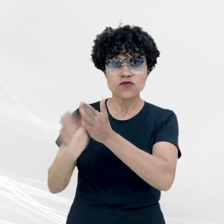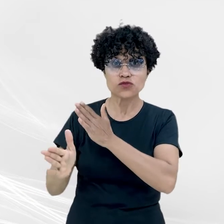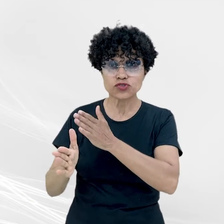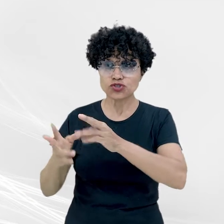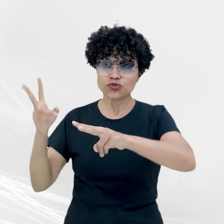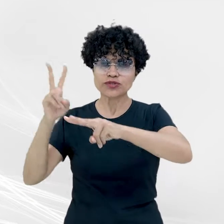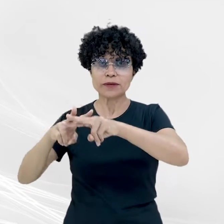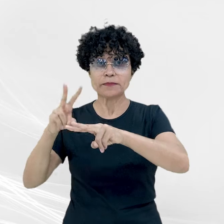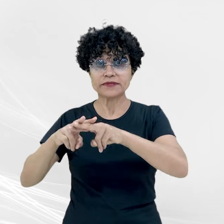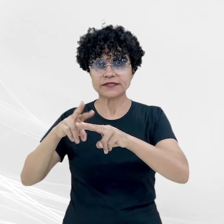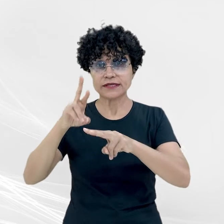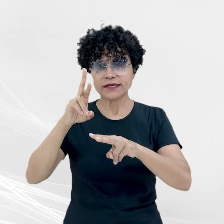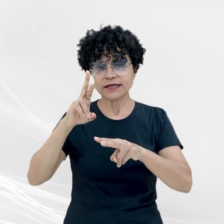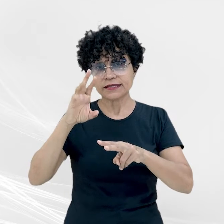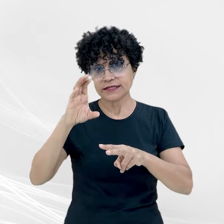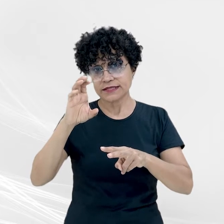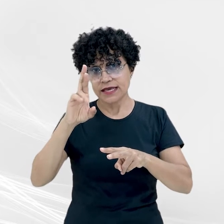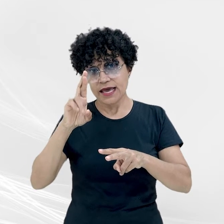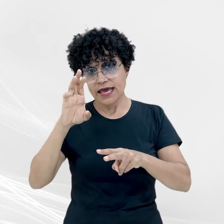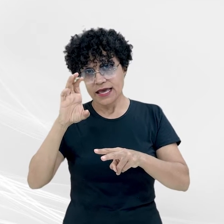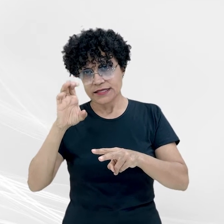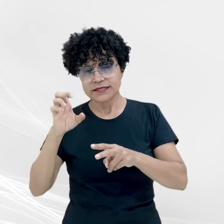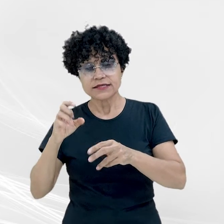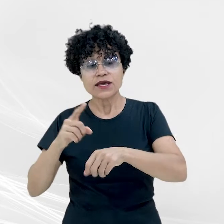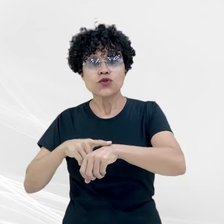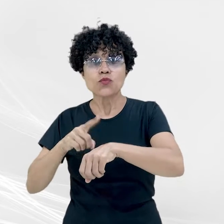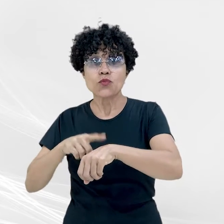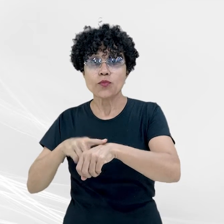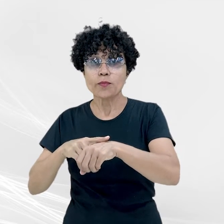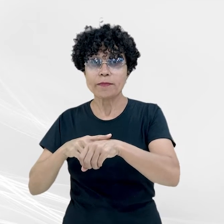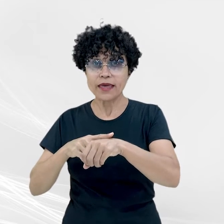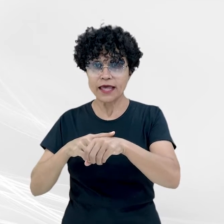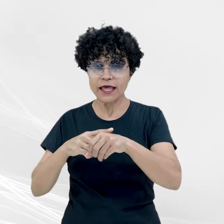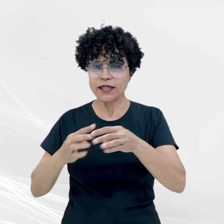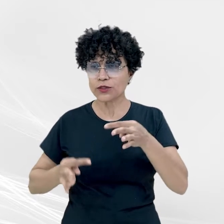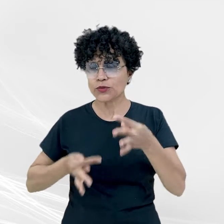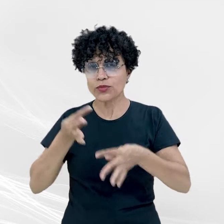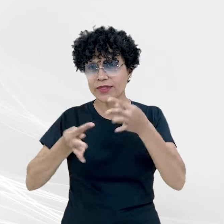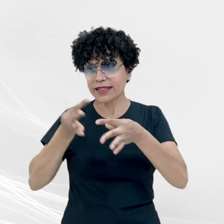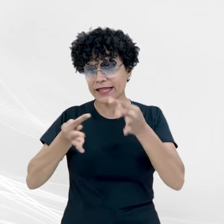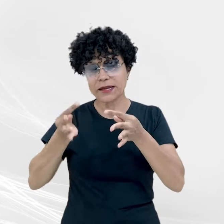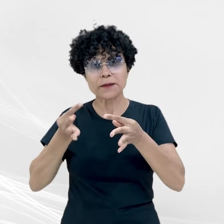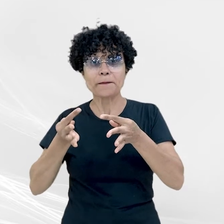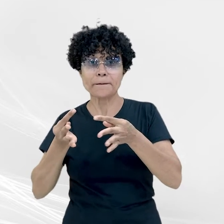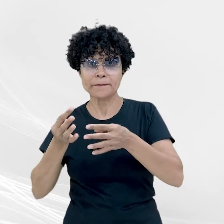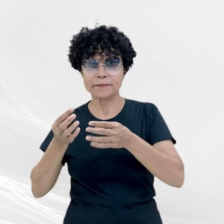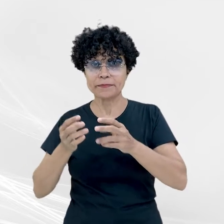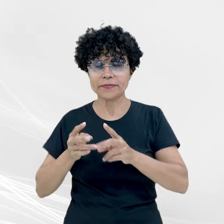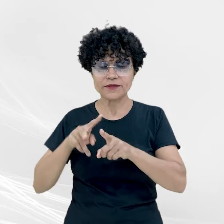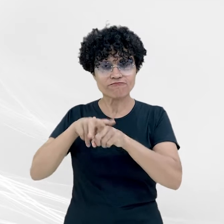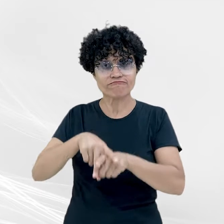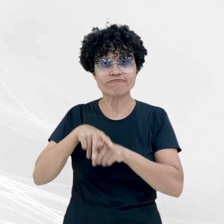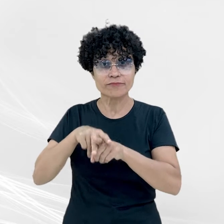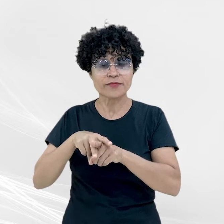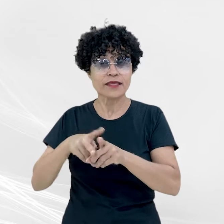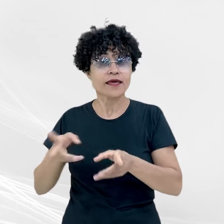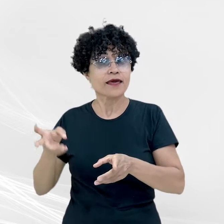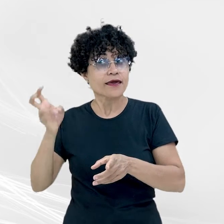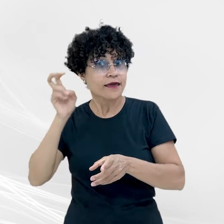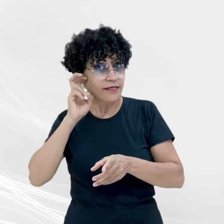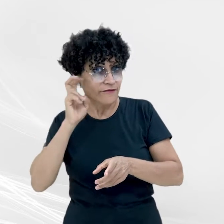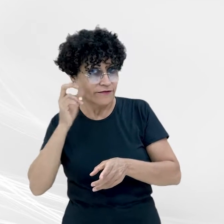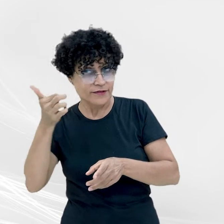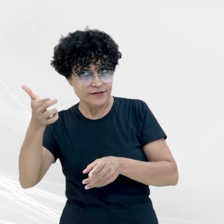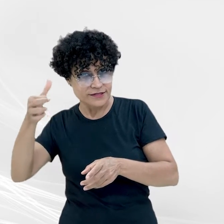CRC, durante atividades de ecoterapia promovidas pela unidade. Na sessão do júri, realizada nesta quinta-feira em